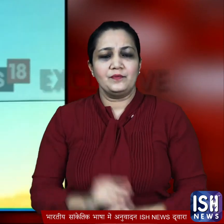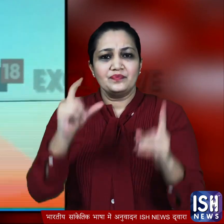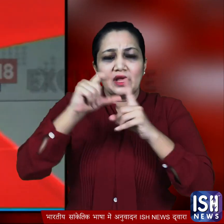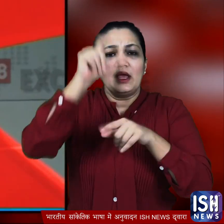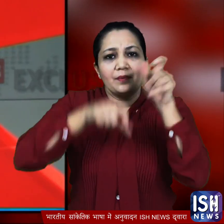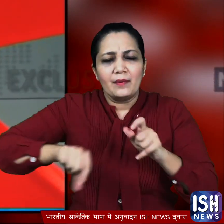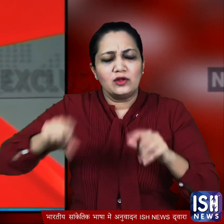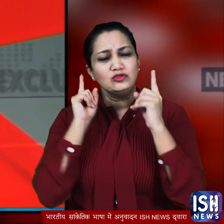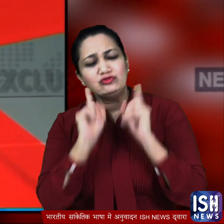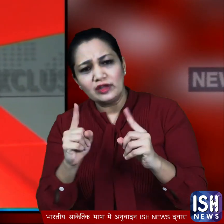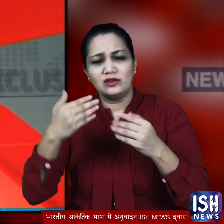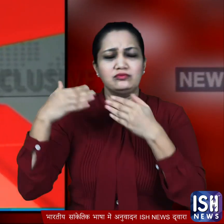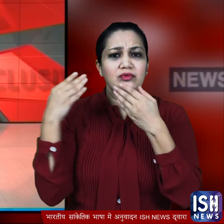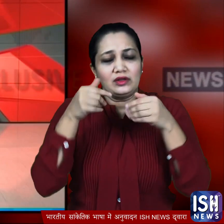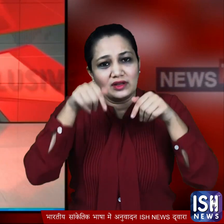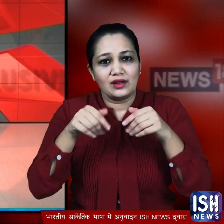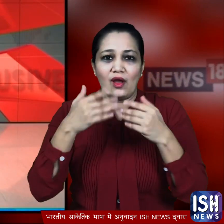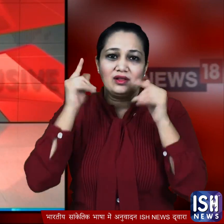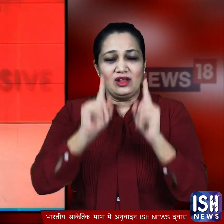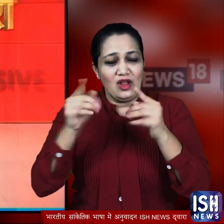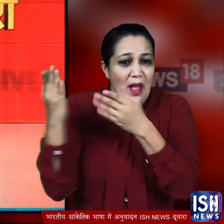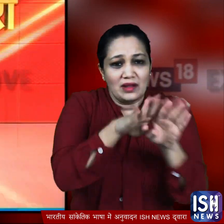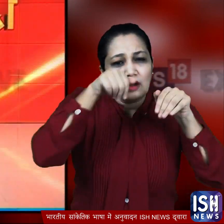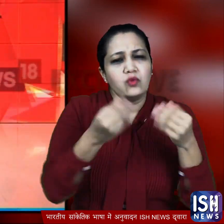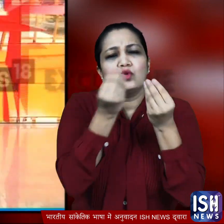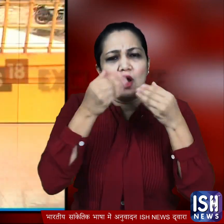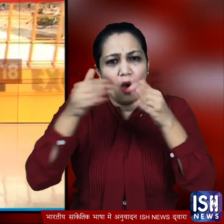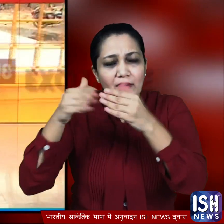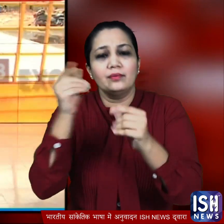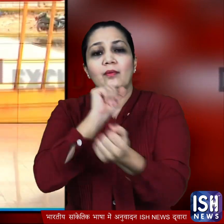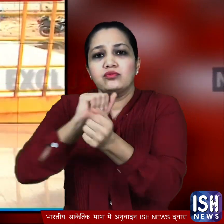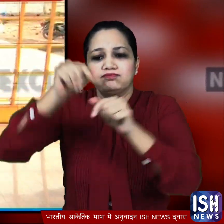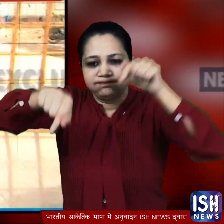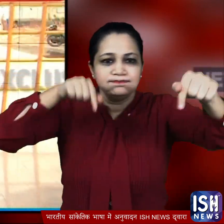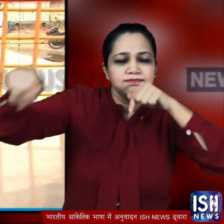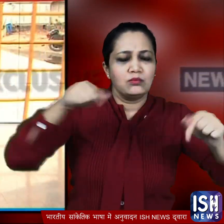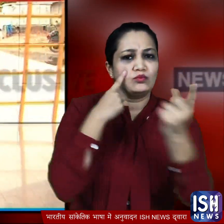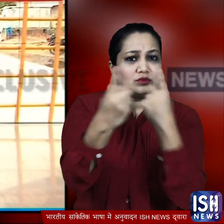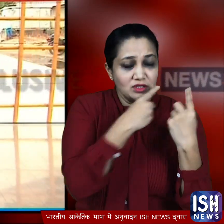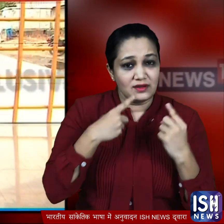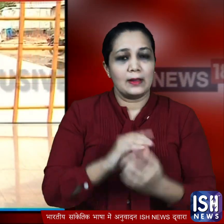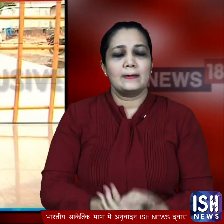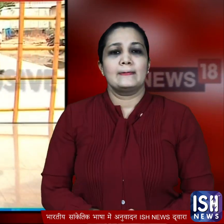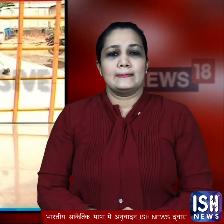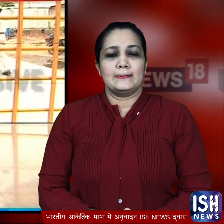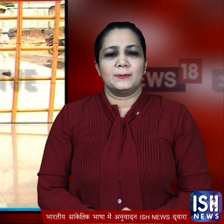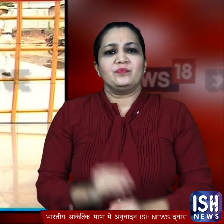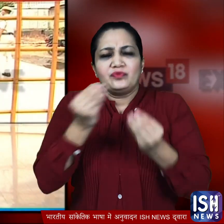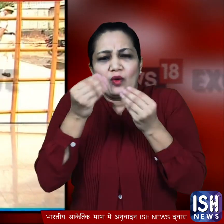को सक्त लॉकडाउन में कुछ धील दे दी गई सडकों पर जगा जगा पुलिस के जवानों की तैनाती ये देखने के लिए रही कि थोड़ी सी चूट मिलने पर